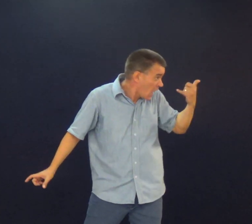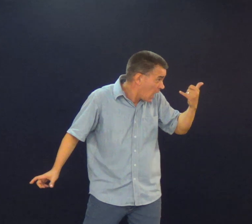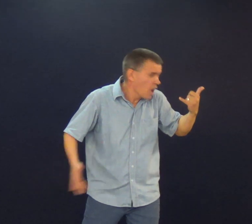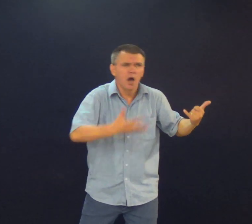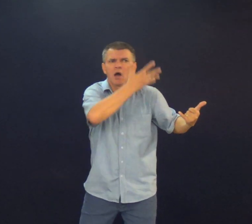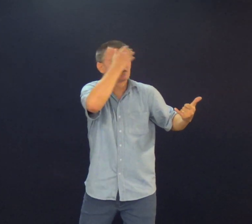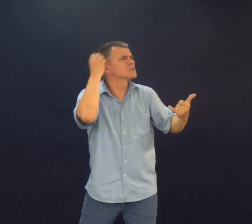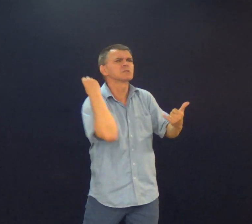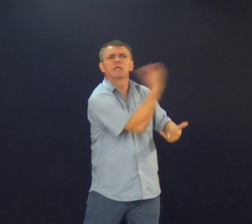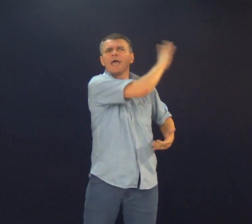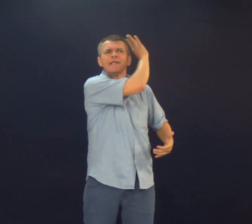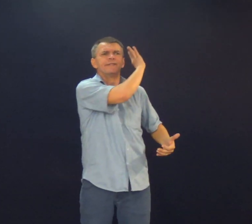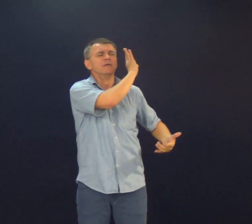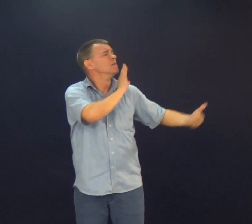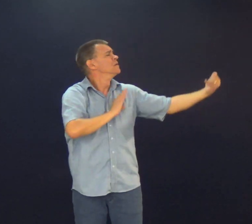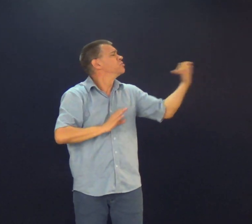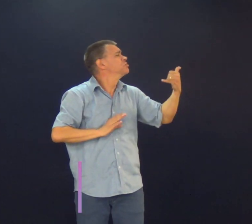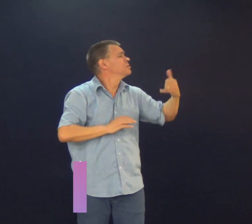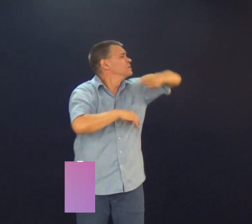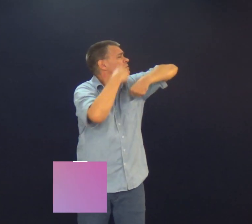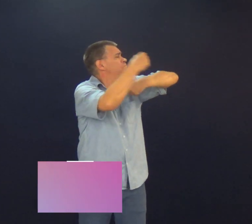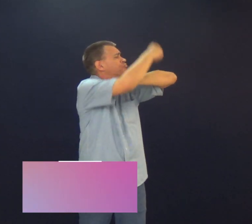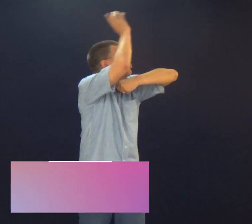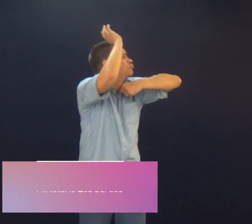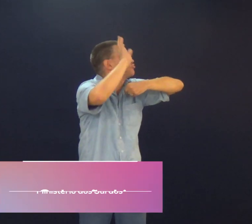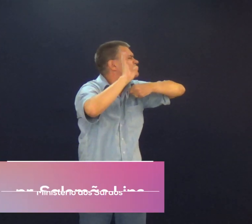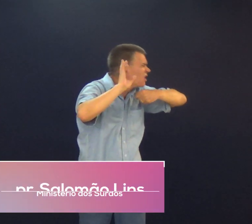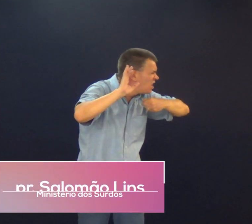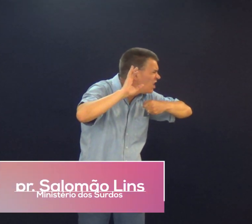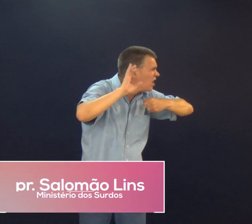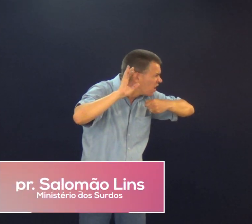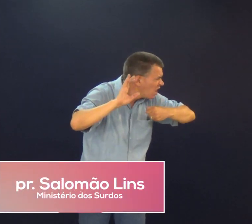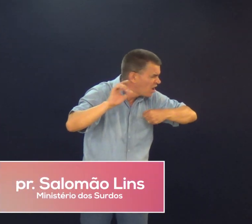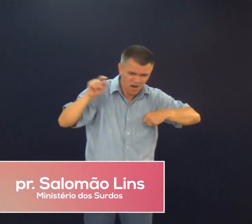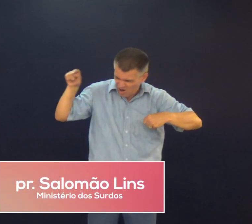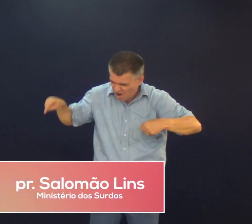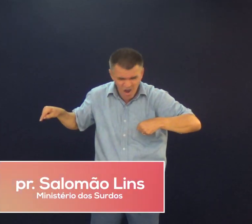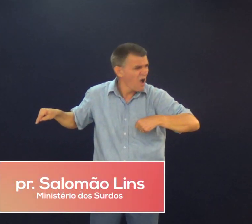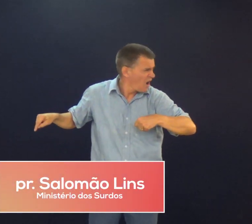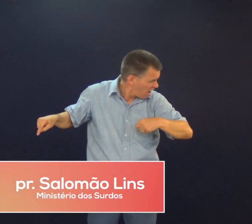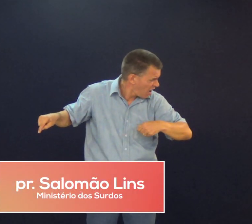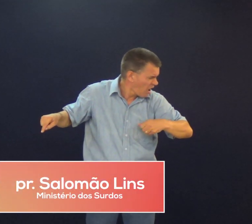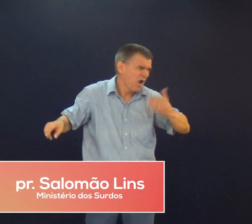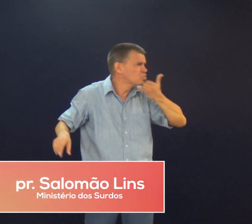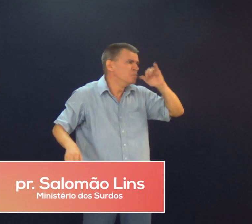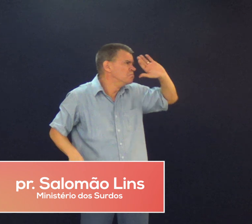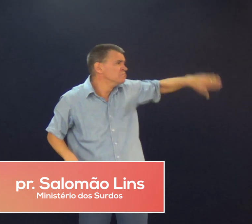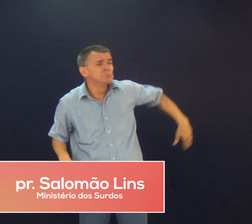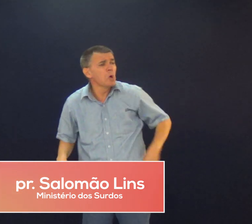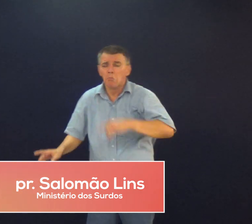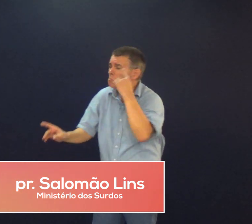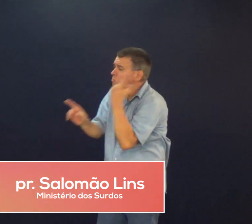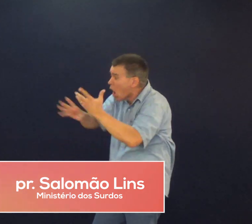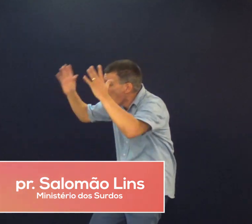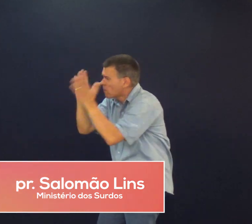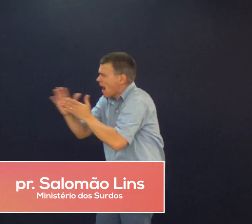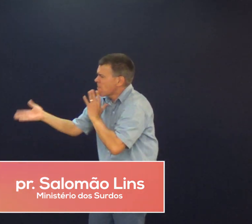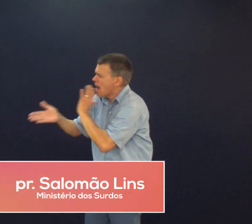Se alguma pessoa Fala sobre outra pessoa Ignora Ou não passa pra frente Nunca vá lá Pedir pra que a pessoa